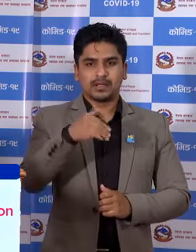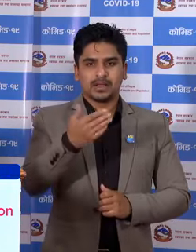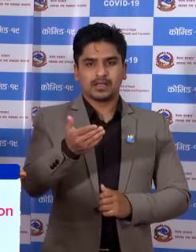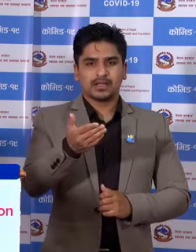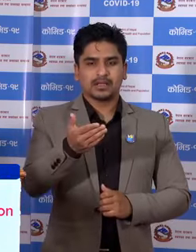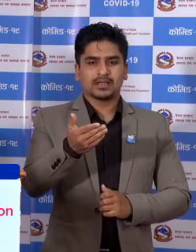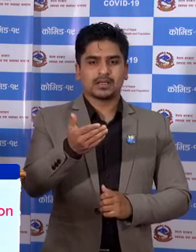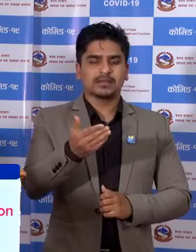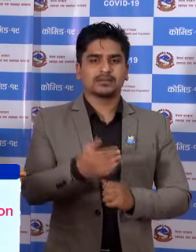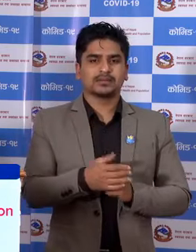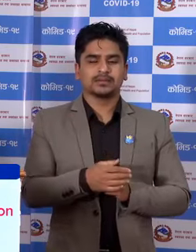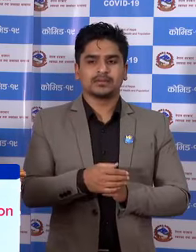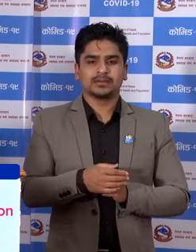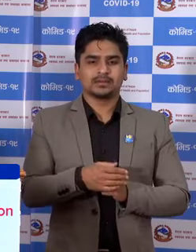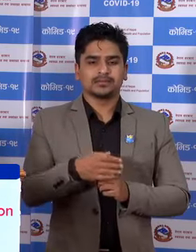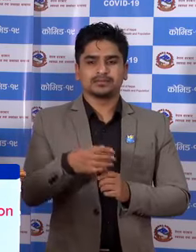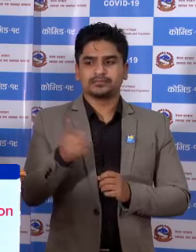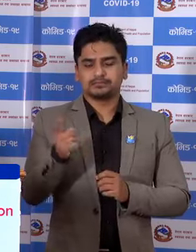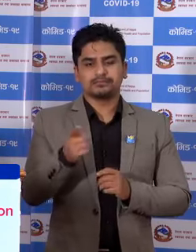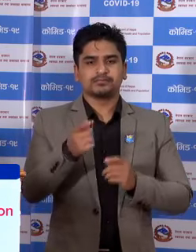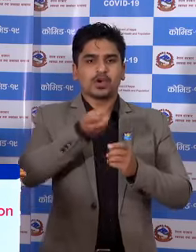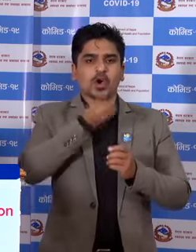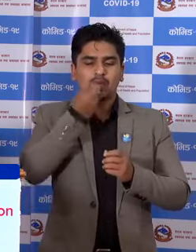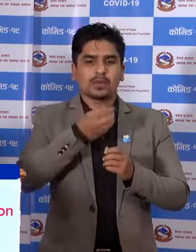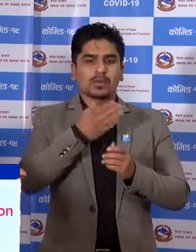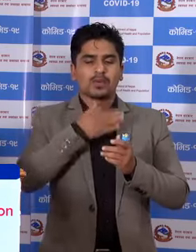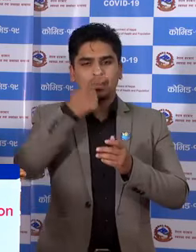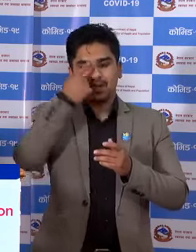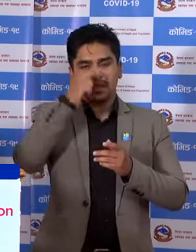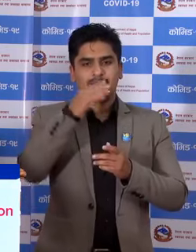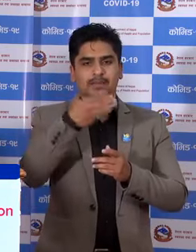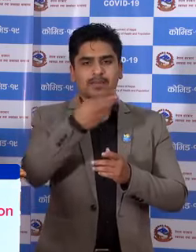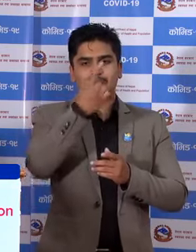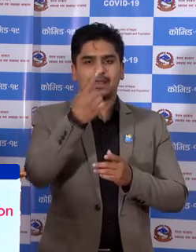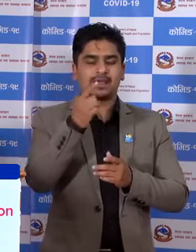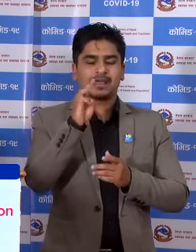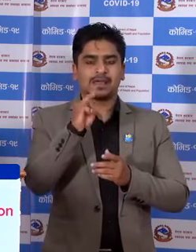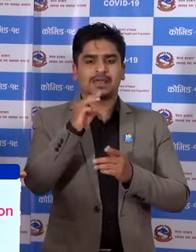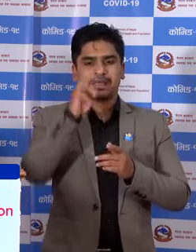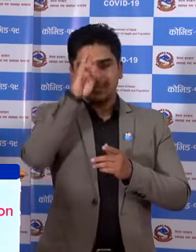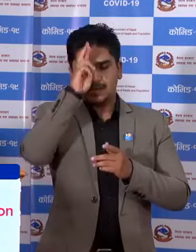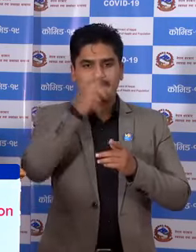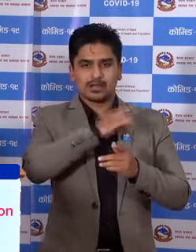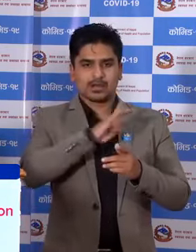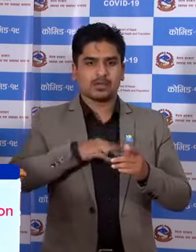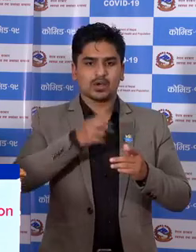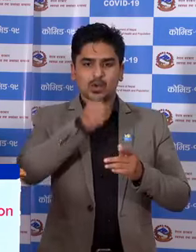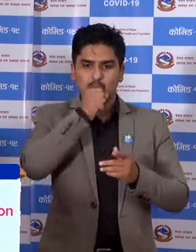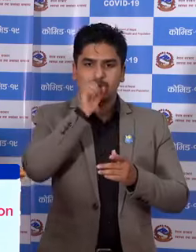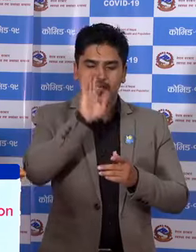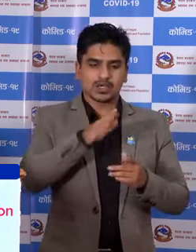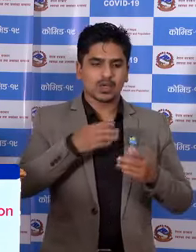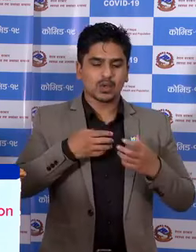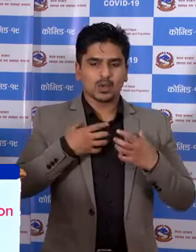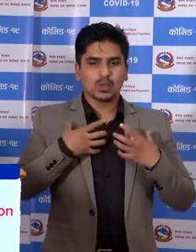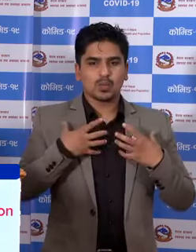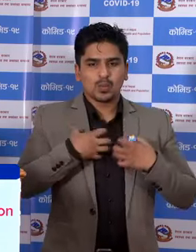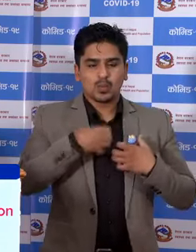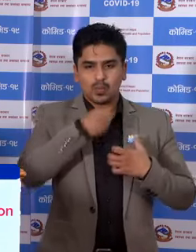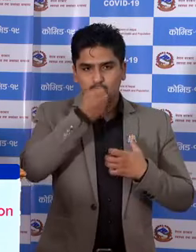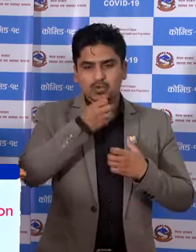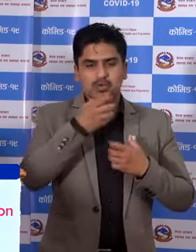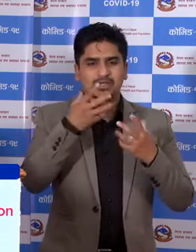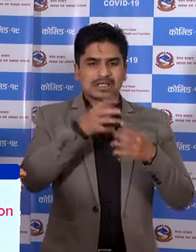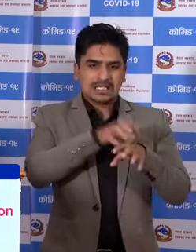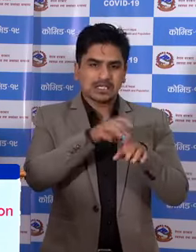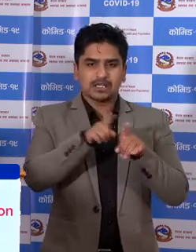मेरो नाम हेमराज सर्मा पोखरावाट मलाई खोकी जाल रहे छा फोक्सो को एलर्जी पनी छा